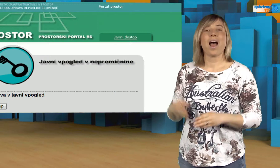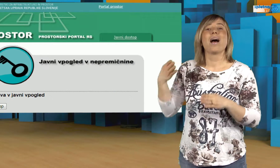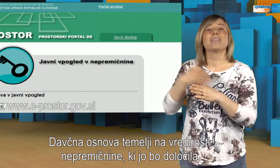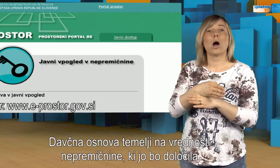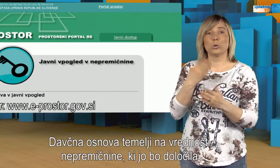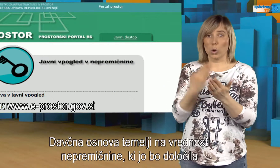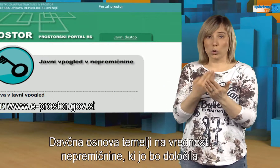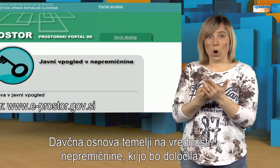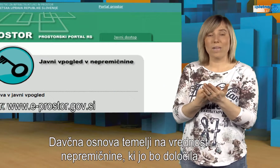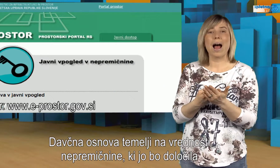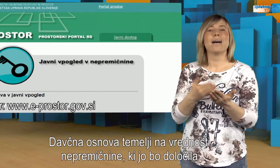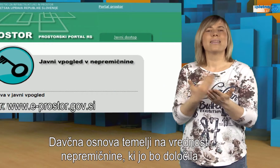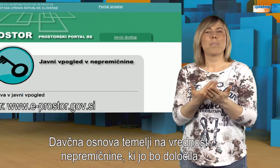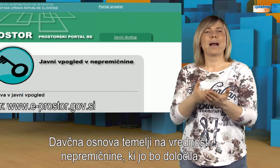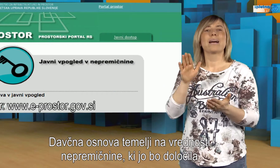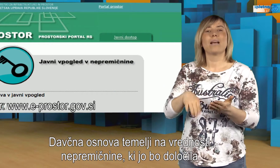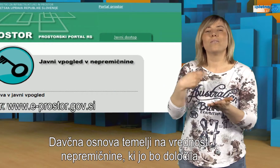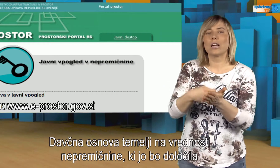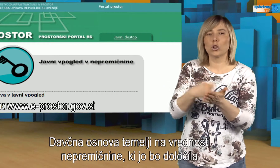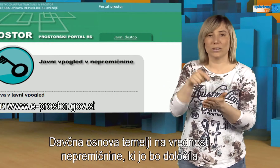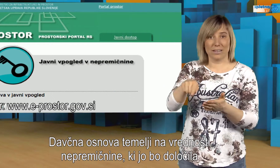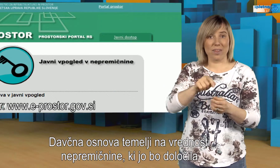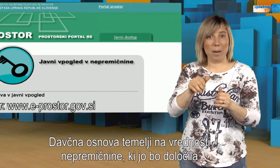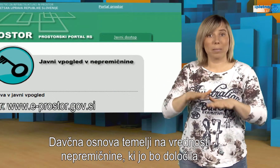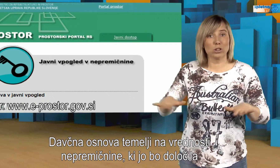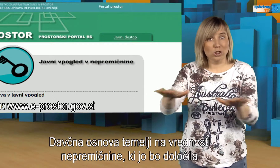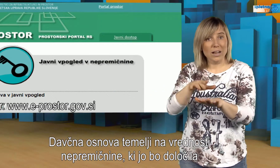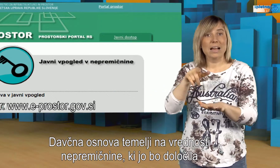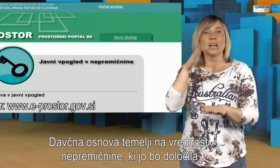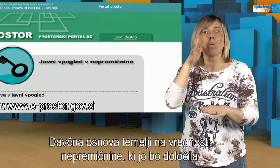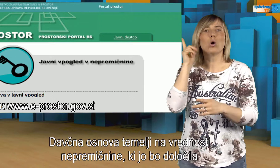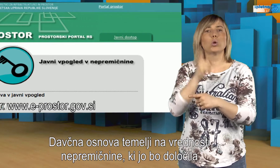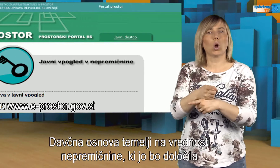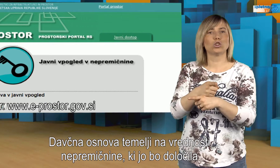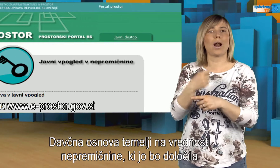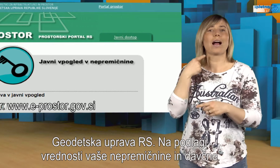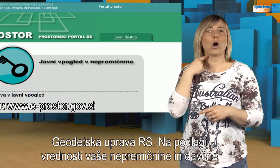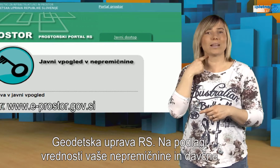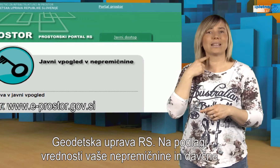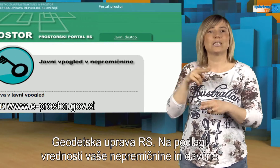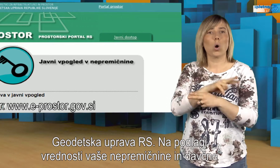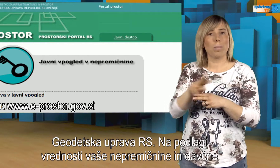Davčna osnova temeljina vrednosti neprimičnine, ki jo bo odločila Geodetska uprava Republike Slovenije.